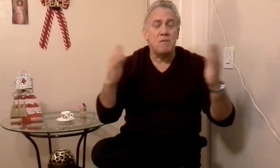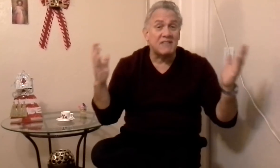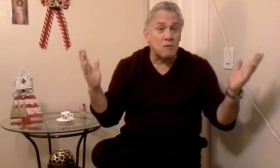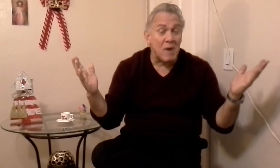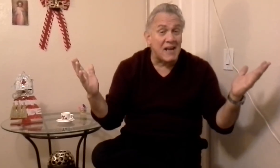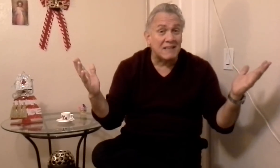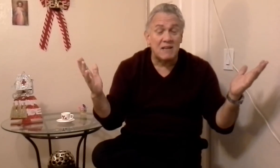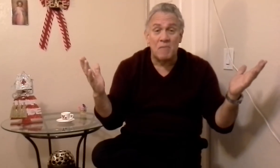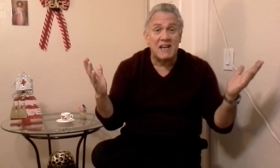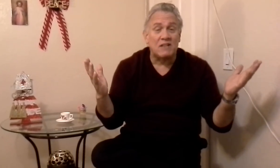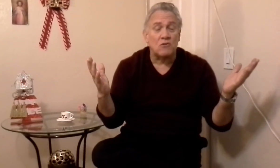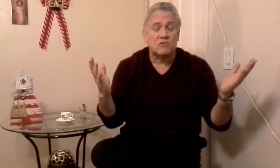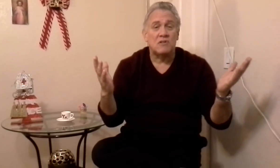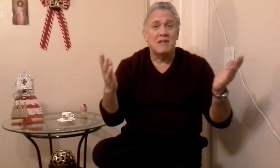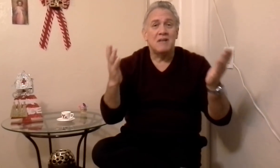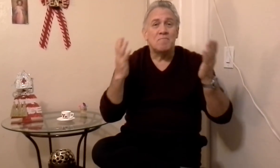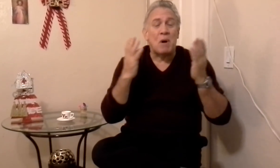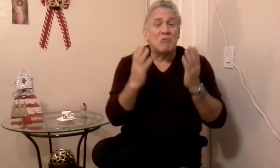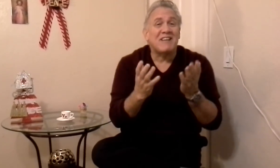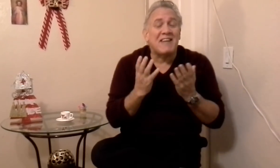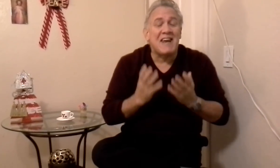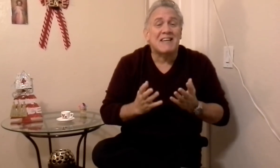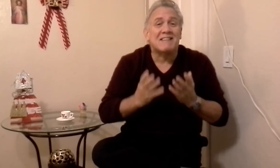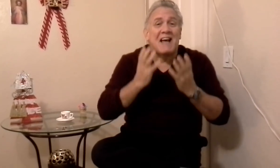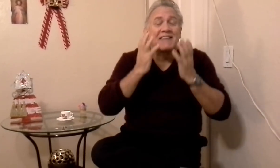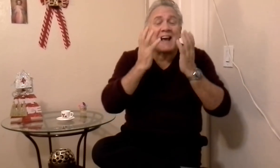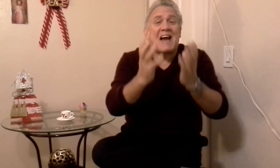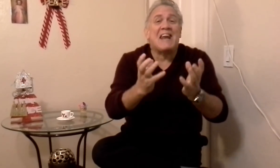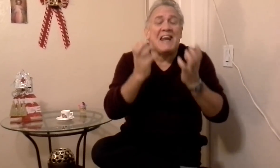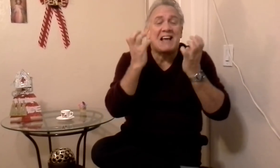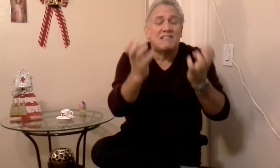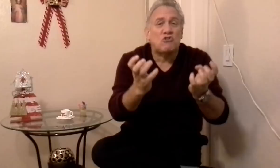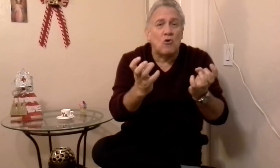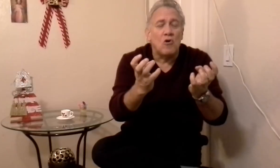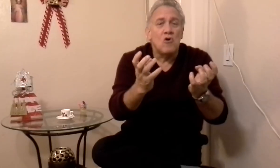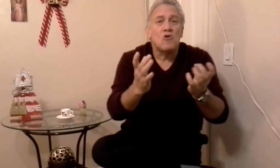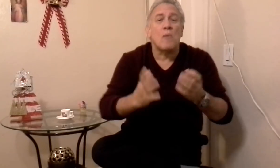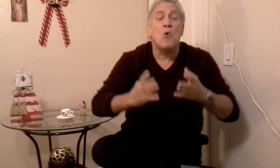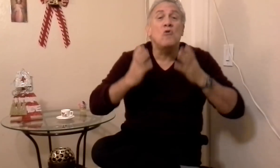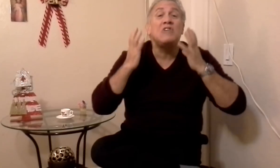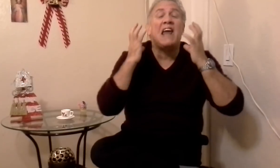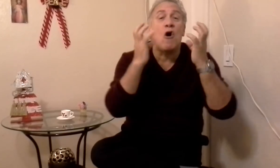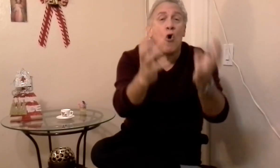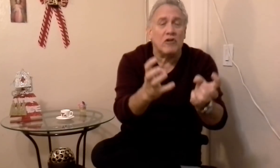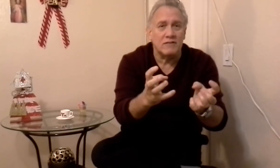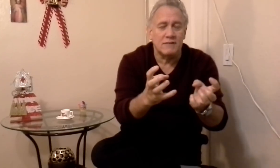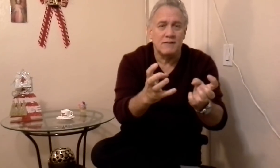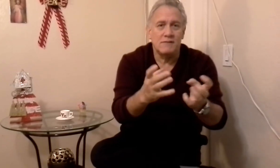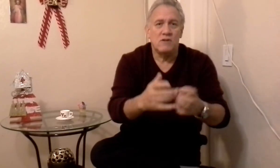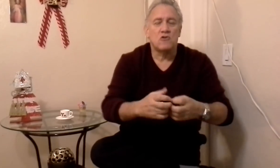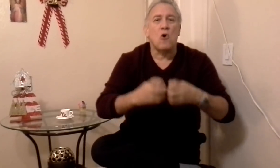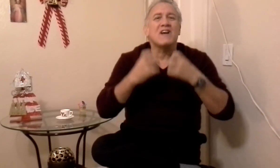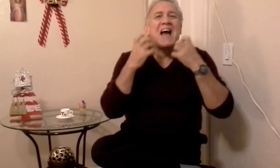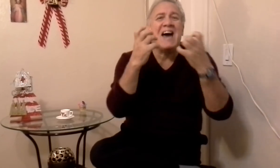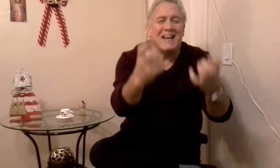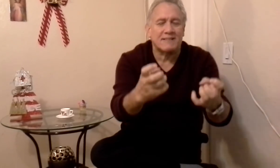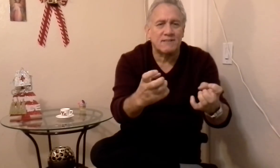y mis hermanas y hermanitos, vamos a tener que atacar el éxito, como un león, con ganas,